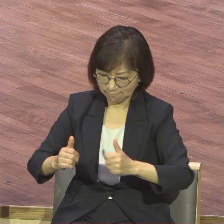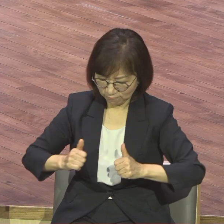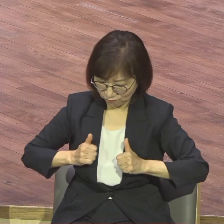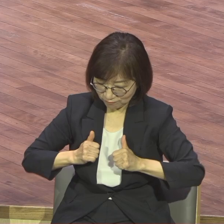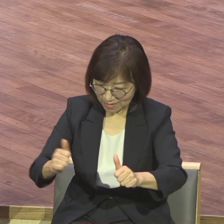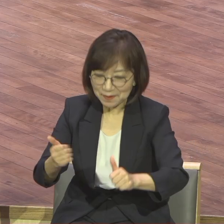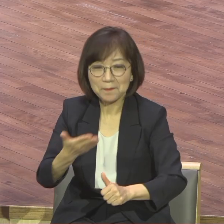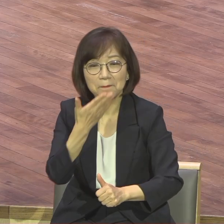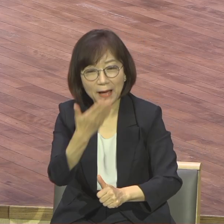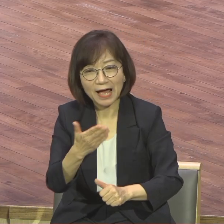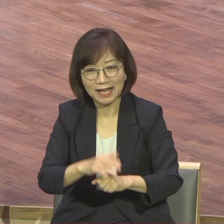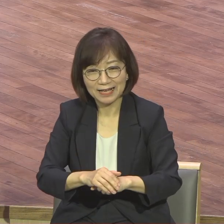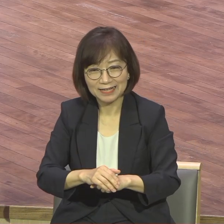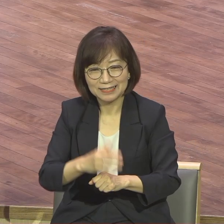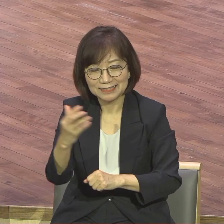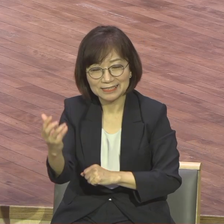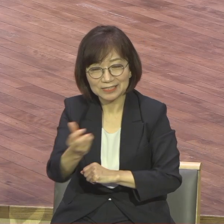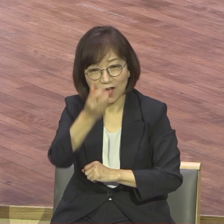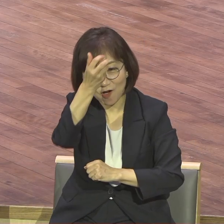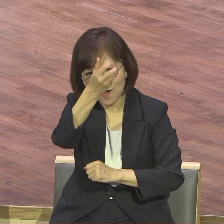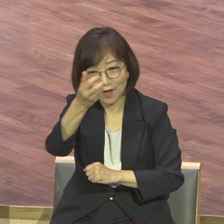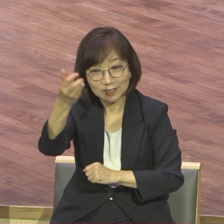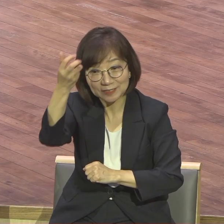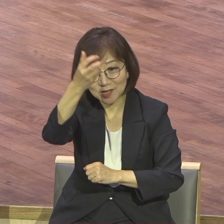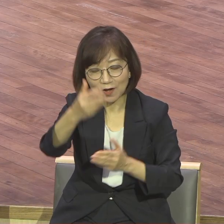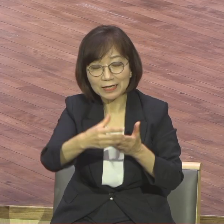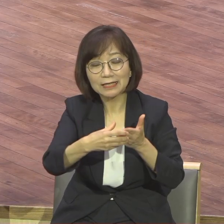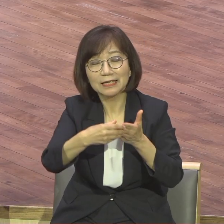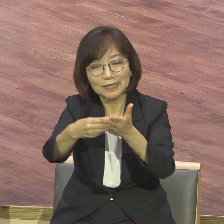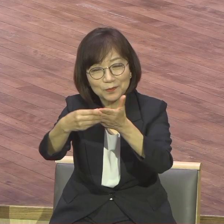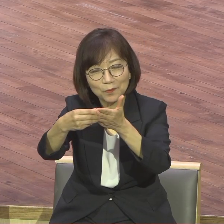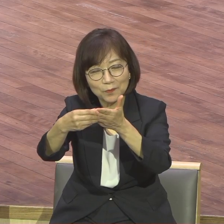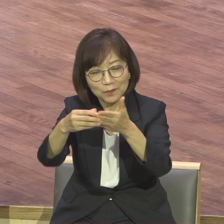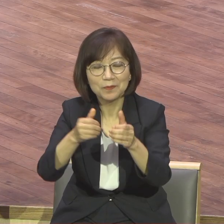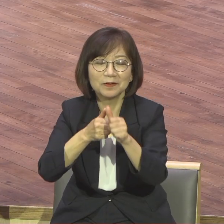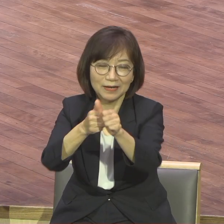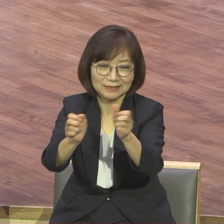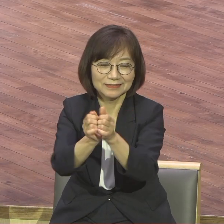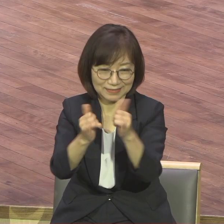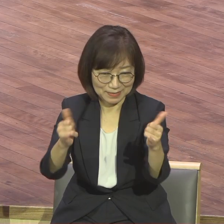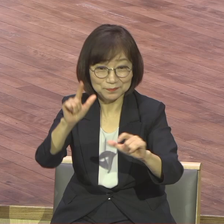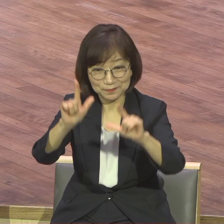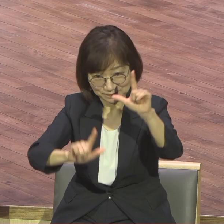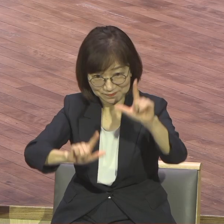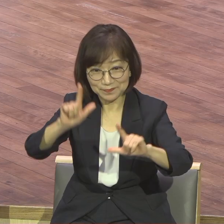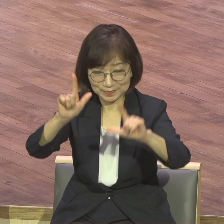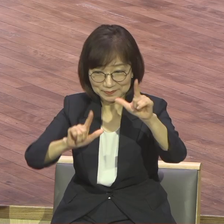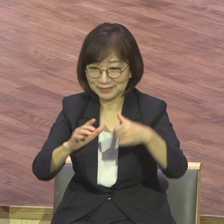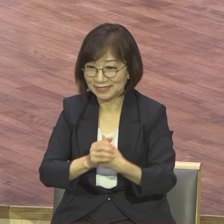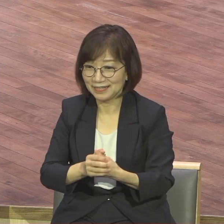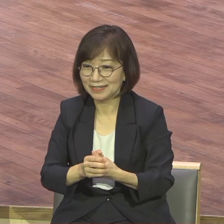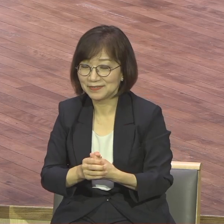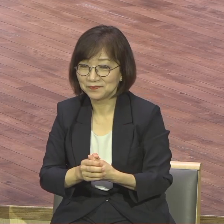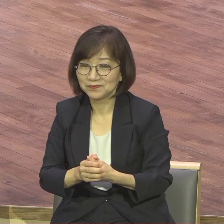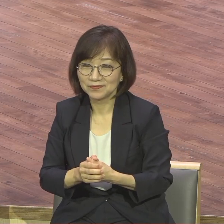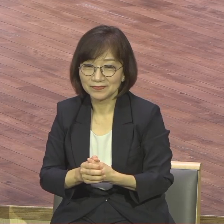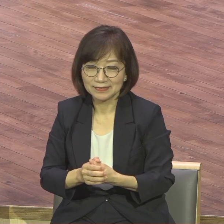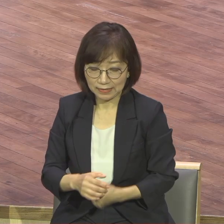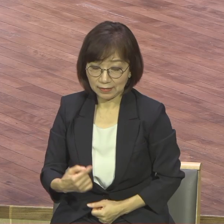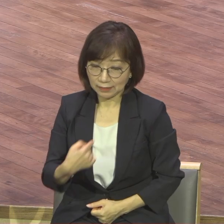성령의 사람이라 성령인도 받는 분이라 우리가 신앙생활을 하면서 이래야 돼요 내가 구원받은 것도